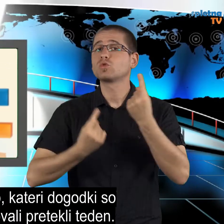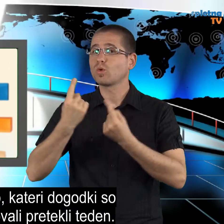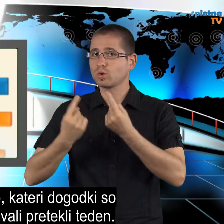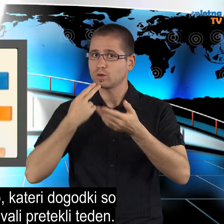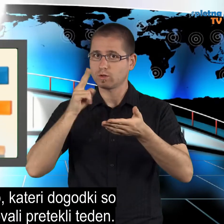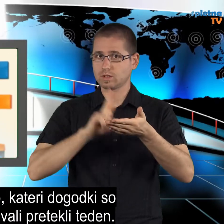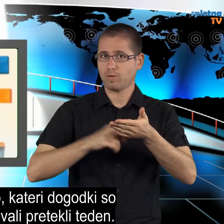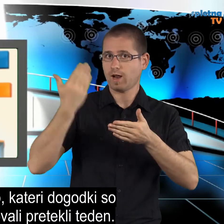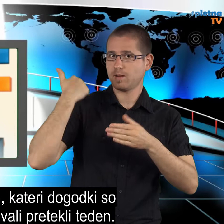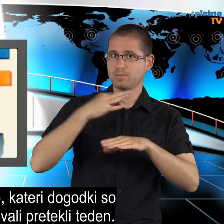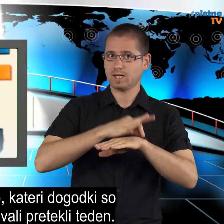zaznamovali pretekli teden.